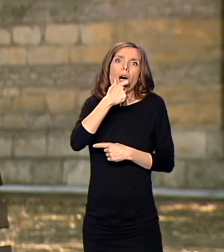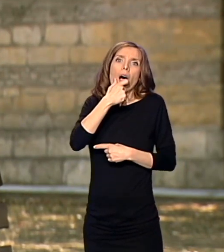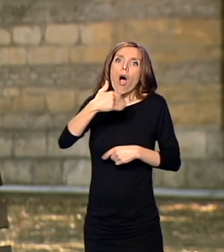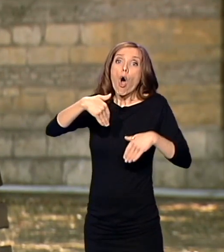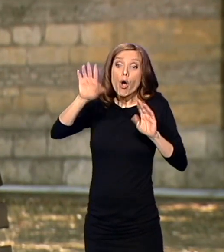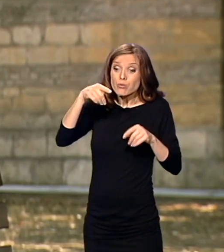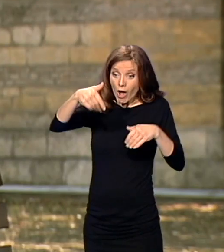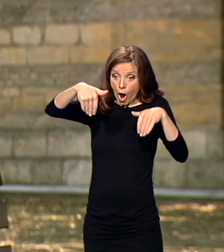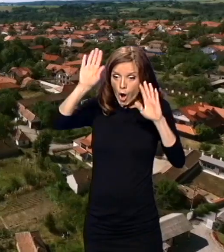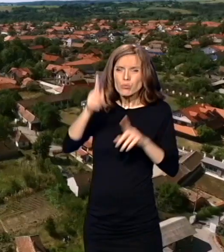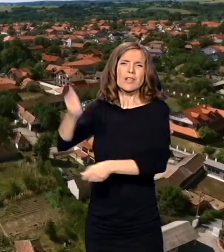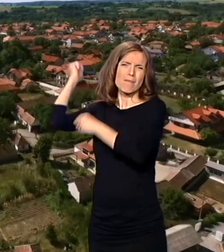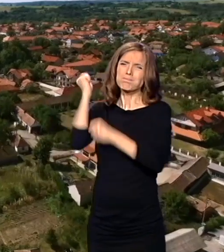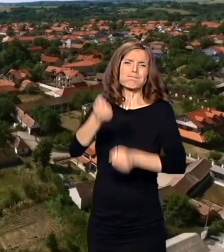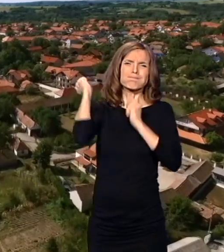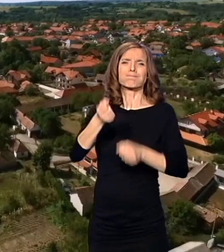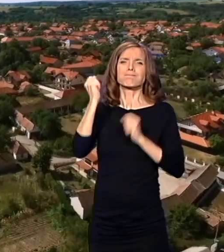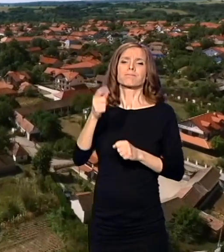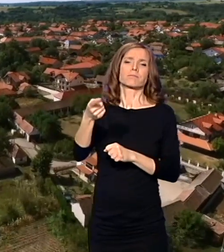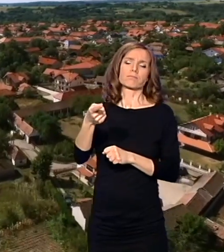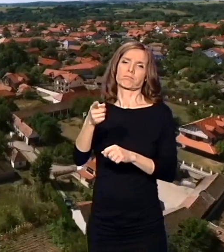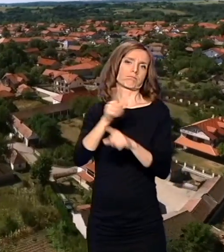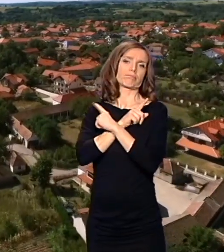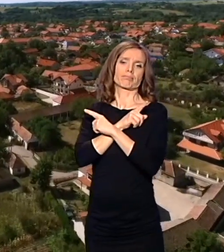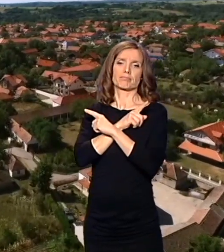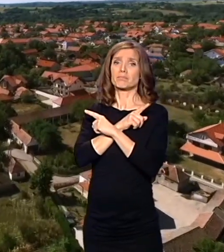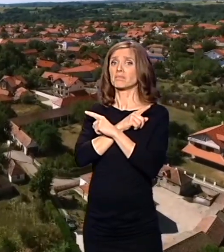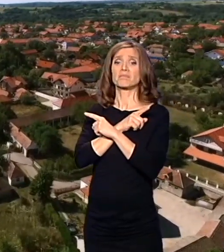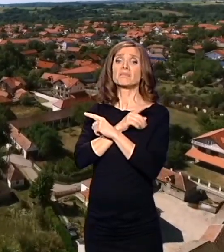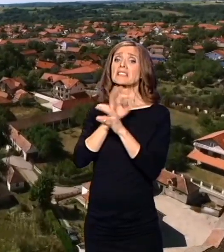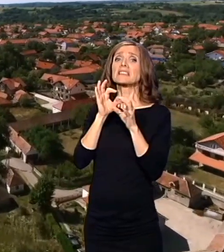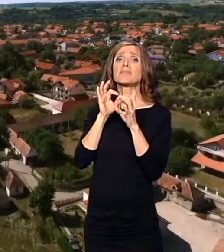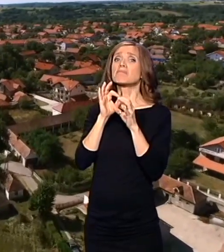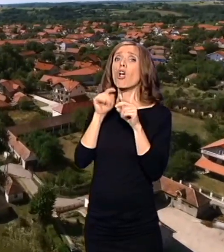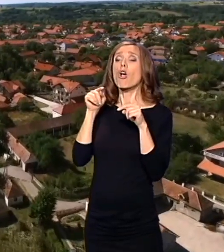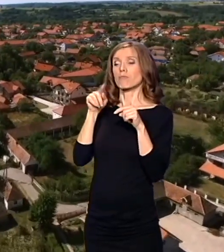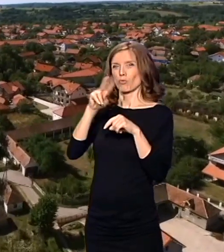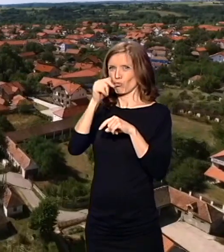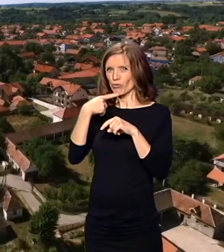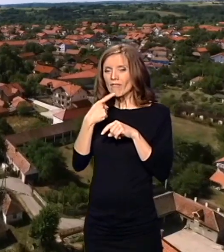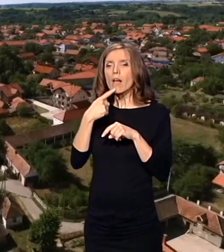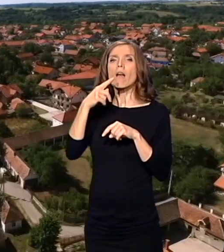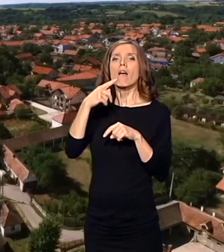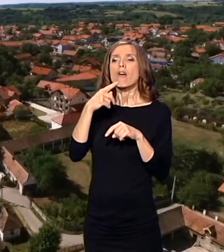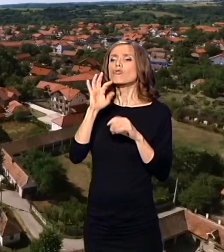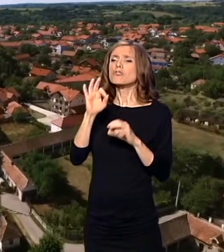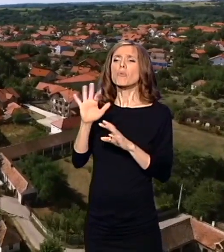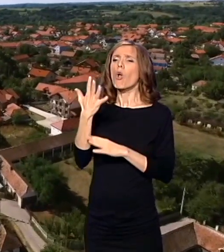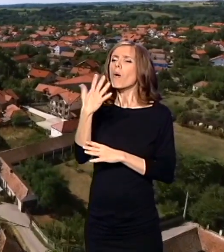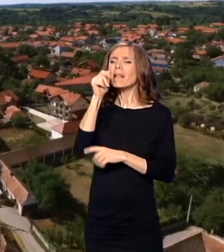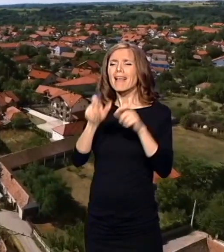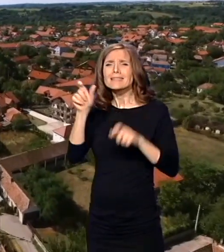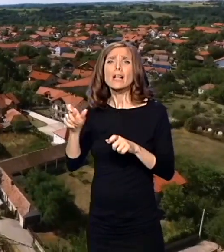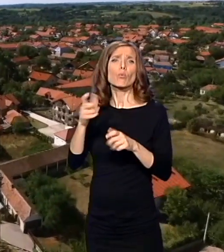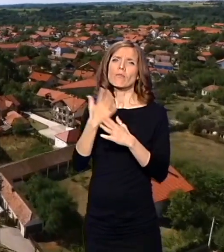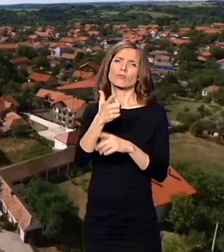na mrtvo. Sigurno je preko 50 ovde u Kobilju pobijeno. Tug, deca, žena,